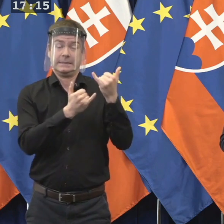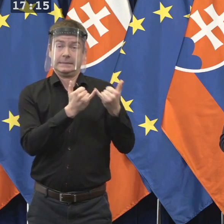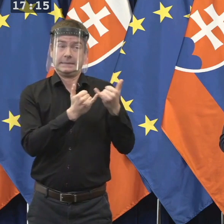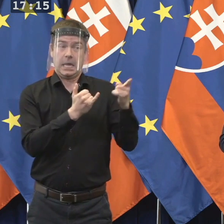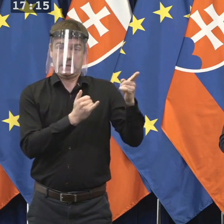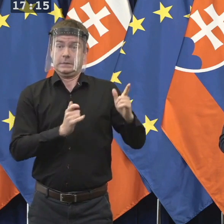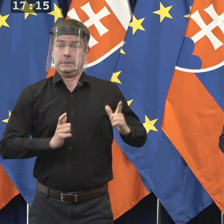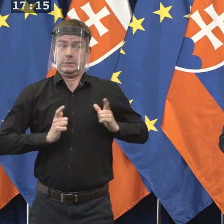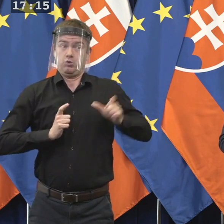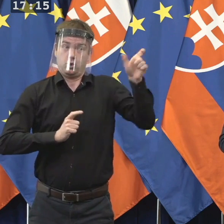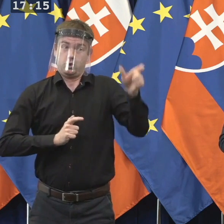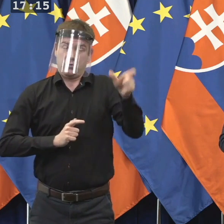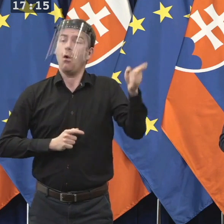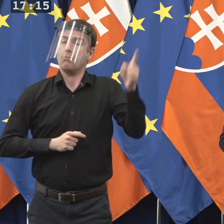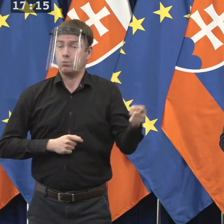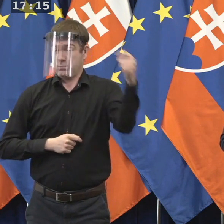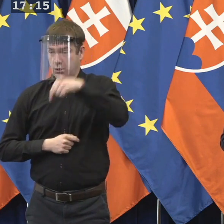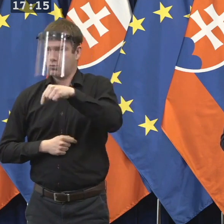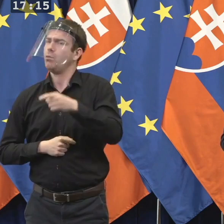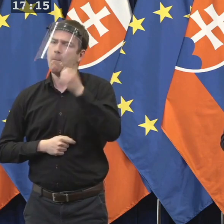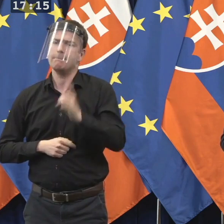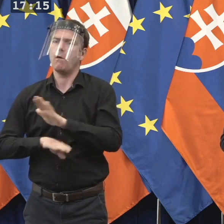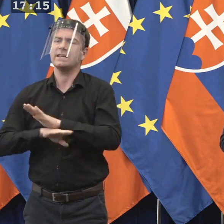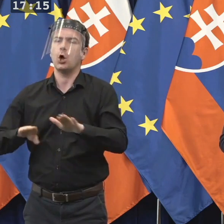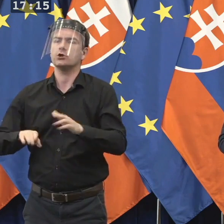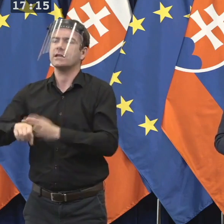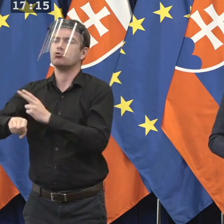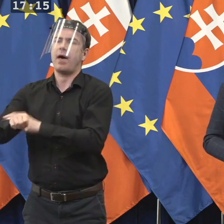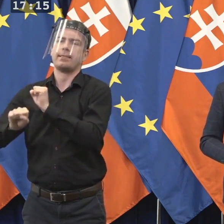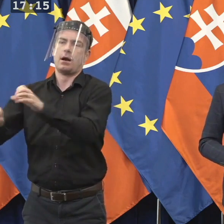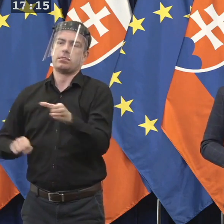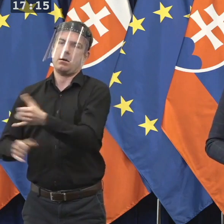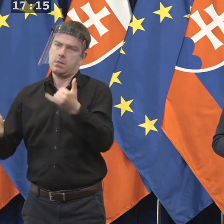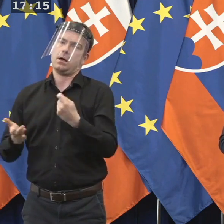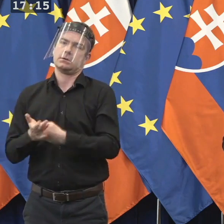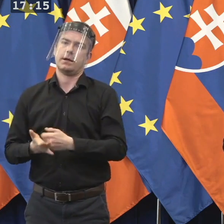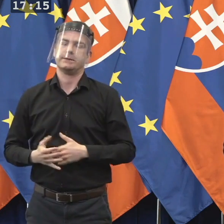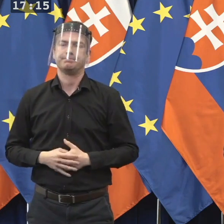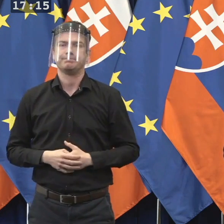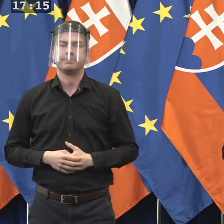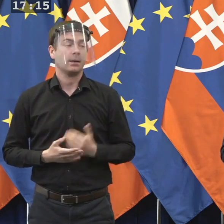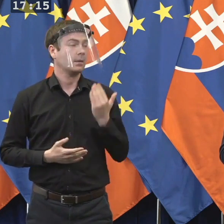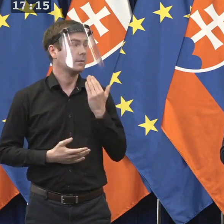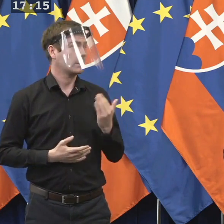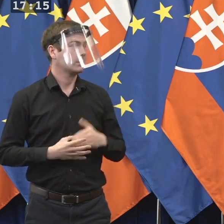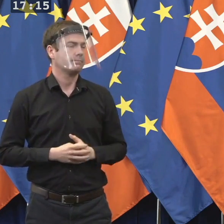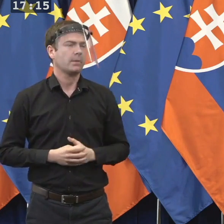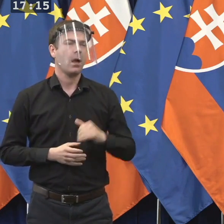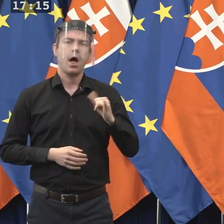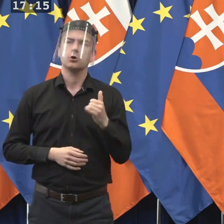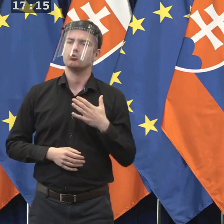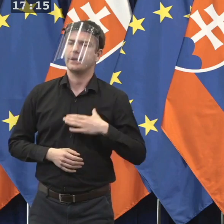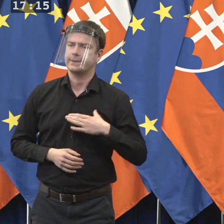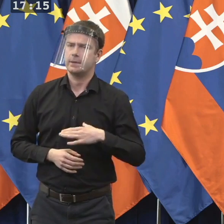sú povinní ísť do štátnej karantény. Ďakujem pekne. Ďakujeme. Dovolte iba, aby som